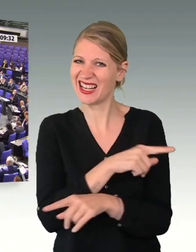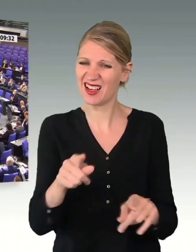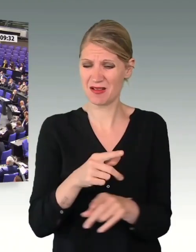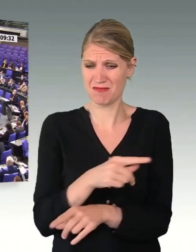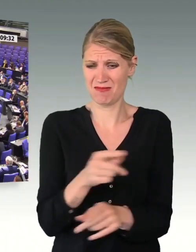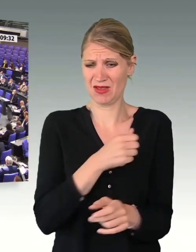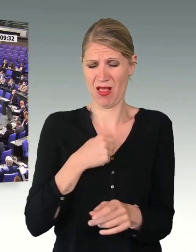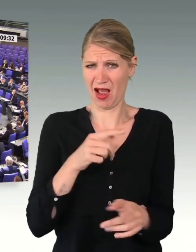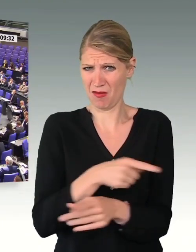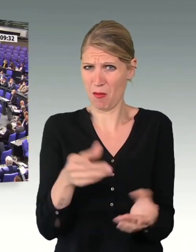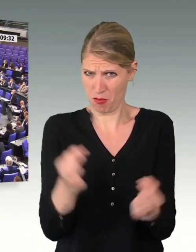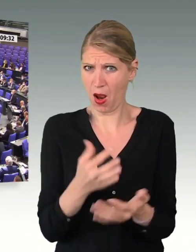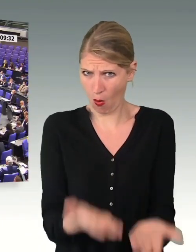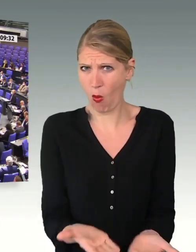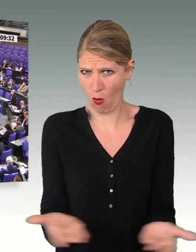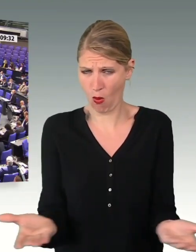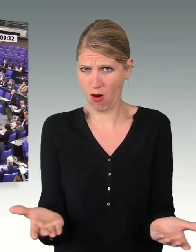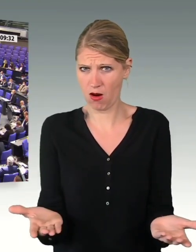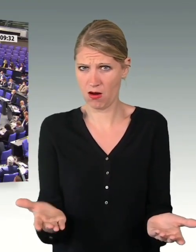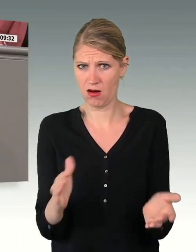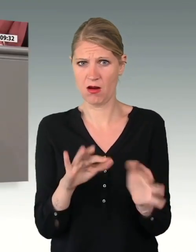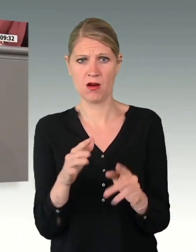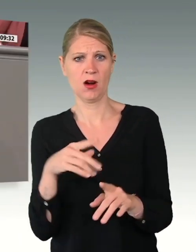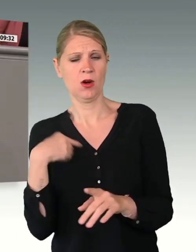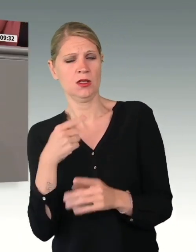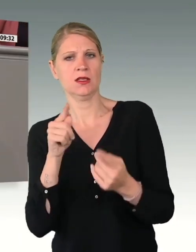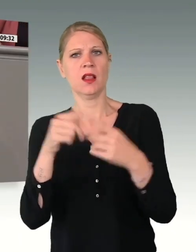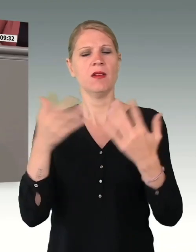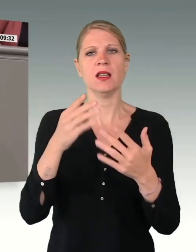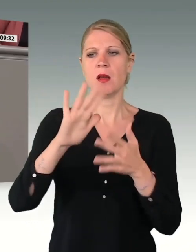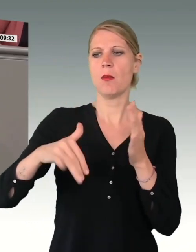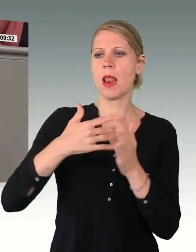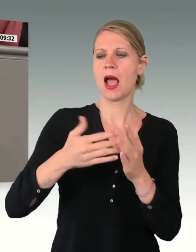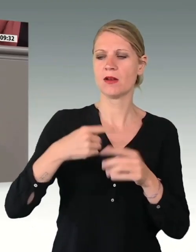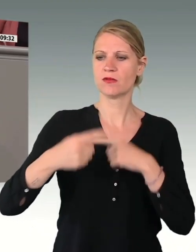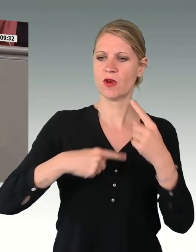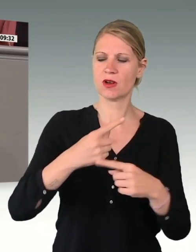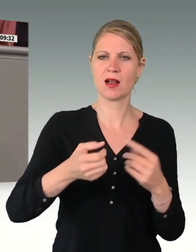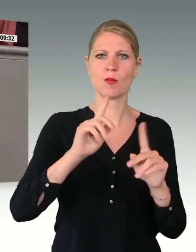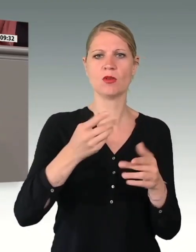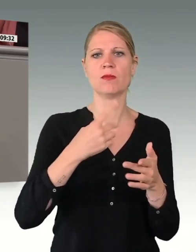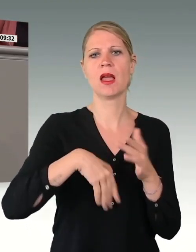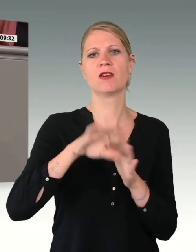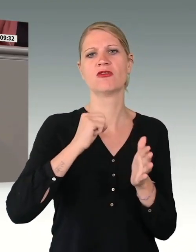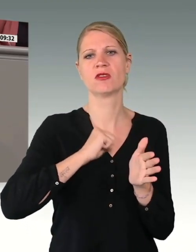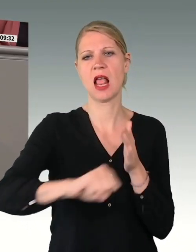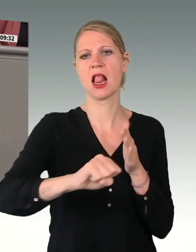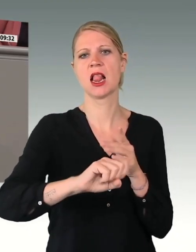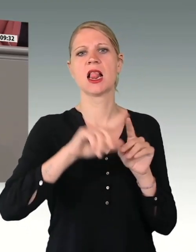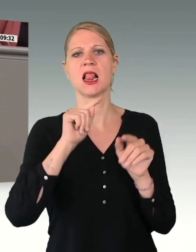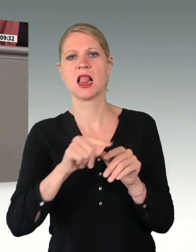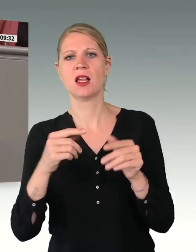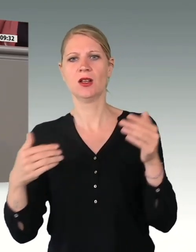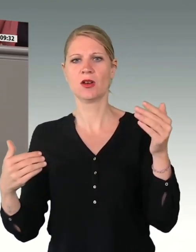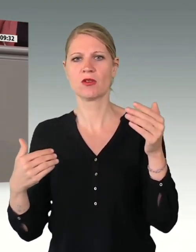Und unser Ziel ist es, Planungsvorgänge entsprechend zu beschleunigen, den Bau neuer und die Sanierung alter Einrichtungen eine höhere Priorität